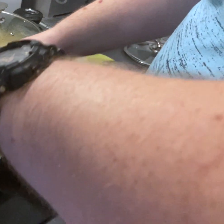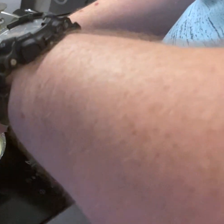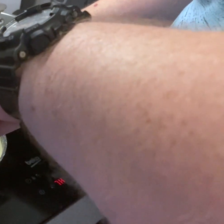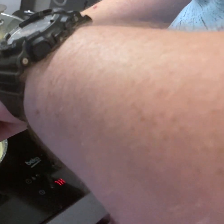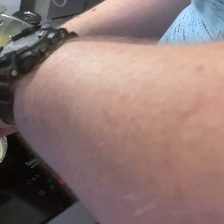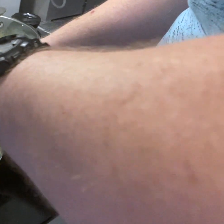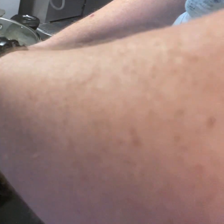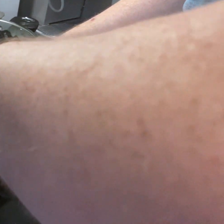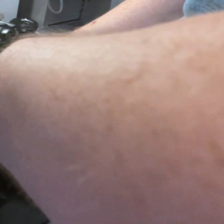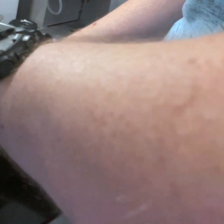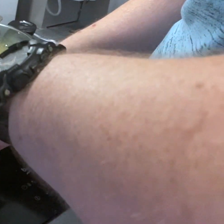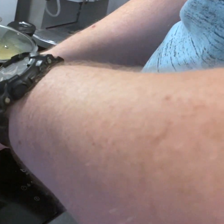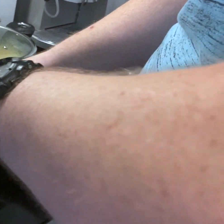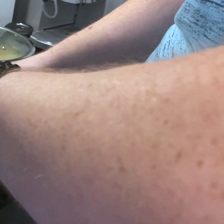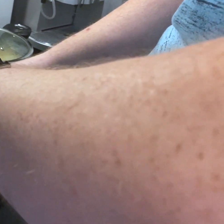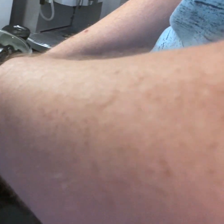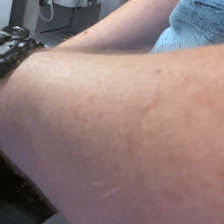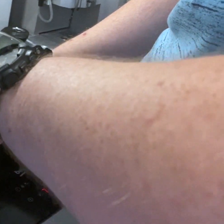Wszystko delikatnie mieszam.